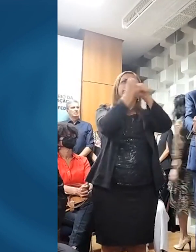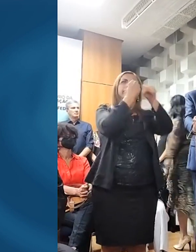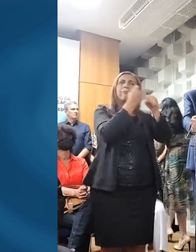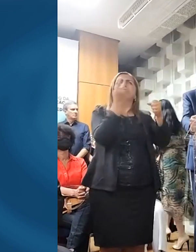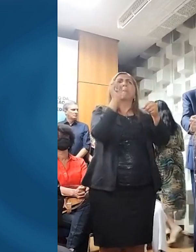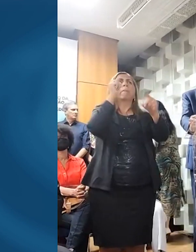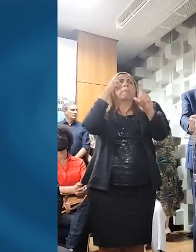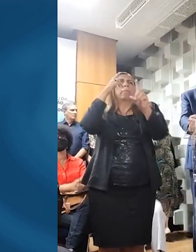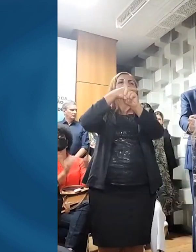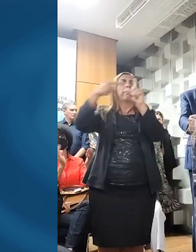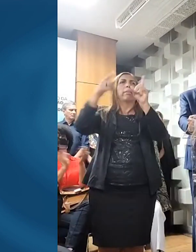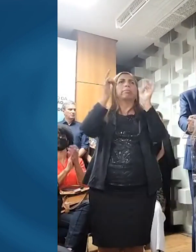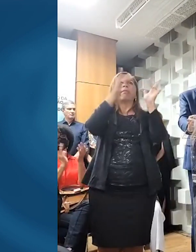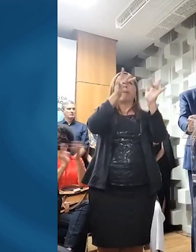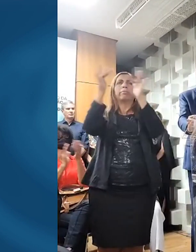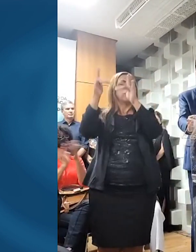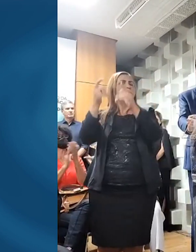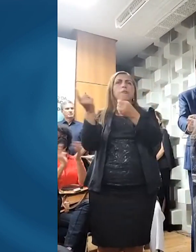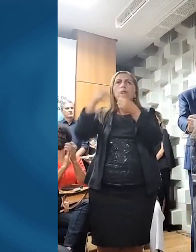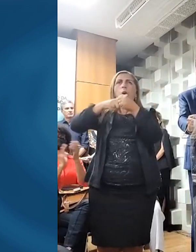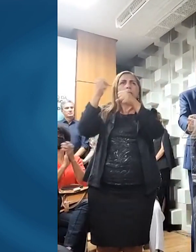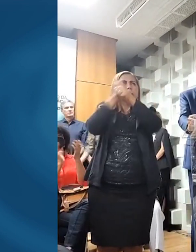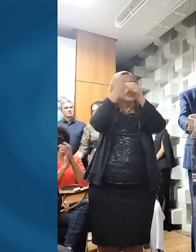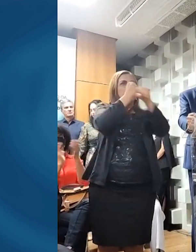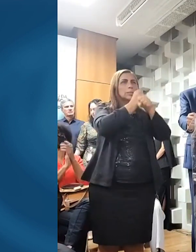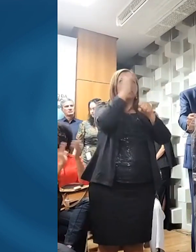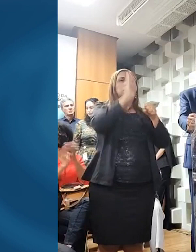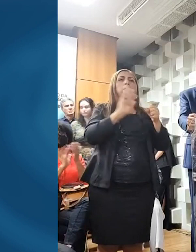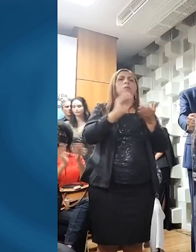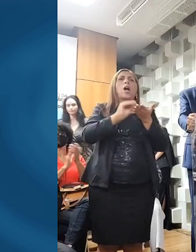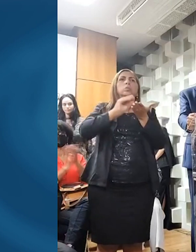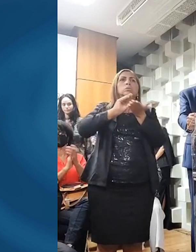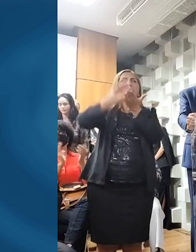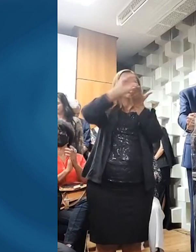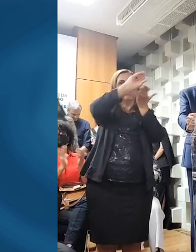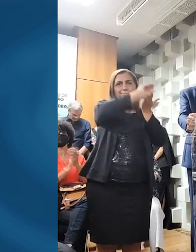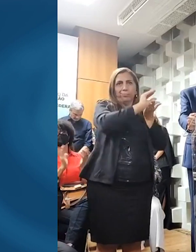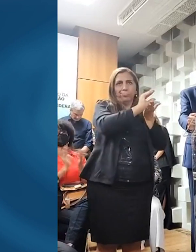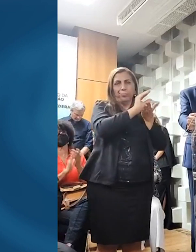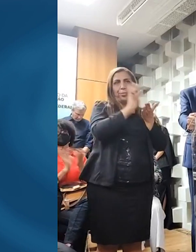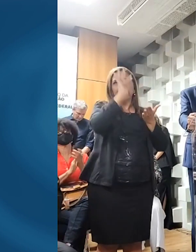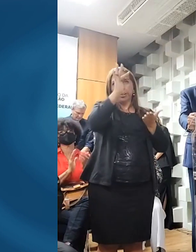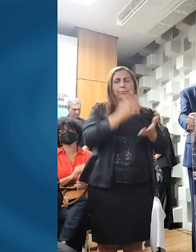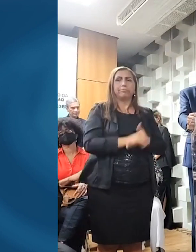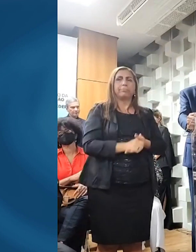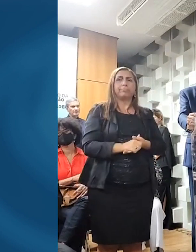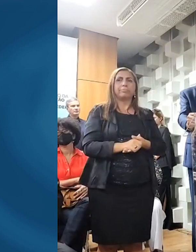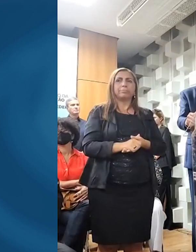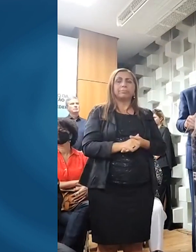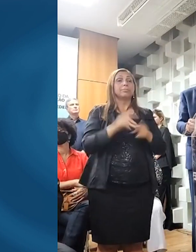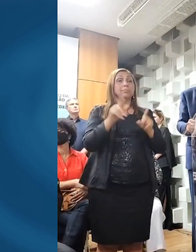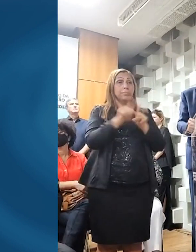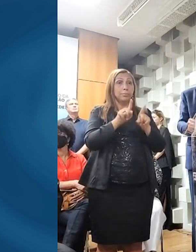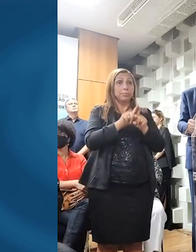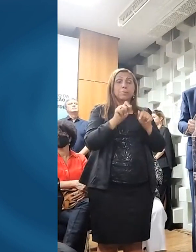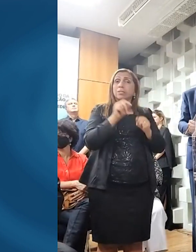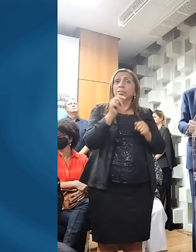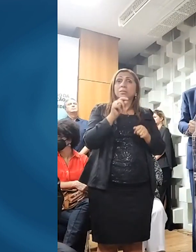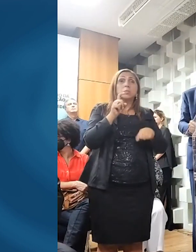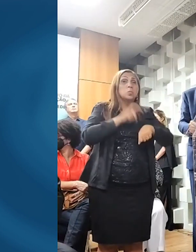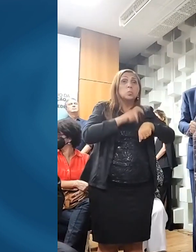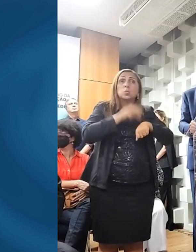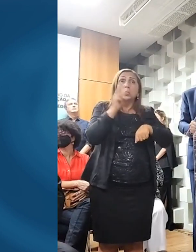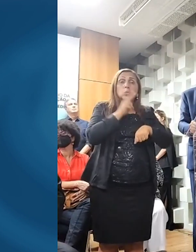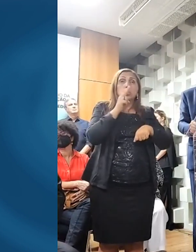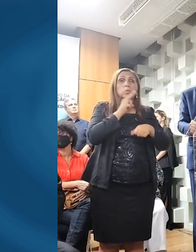paralisados por todo o país, por falta de repassos de recursos federais. Faremos de imediato